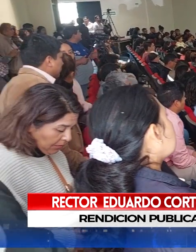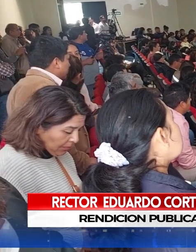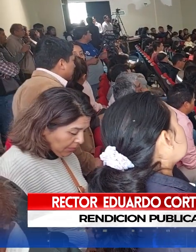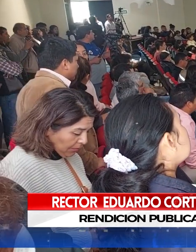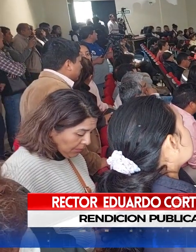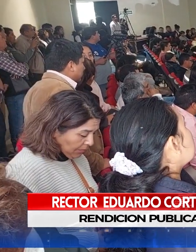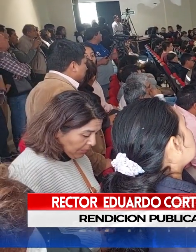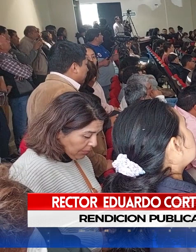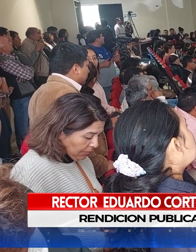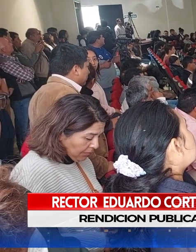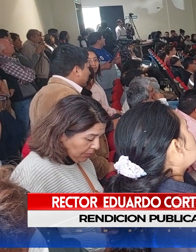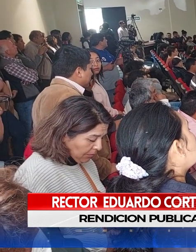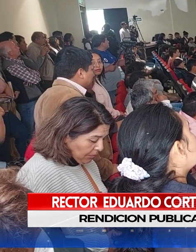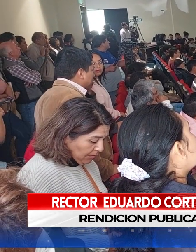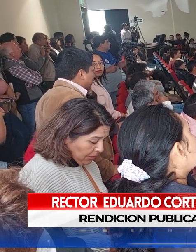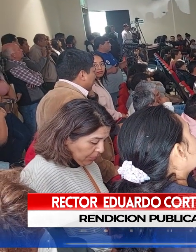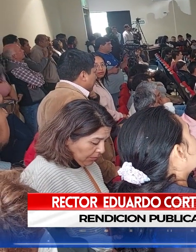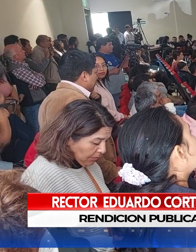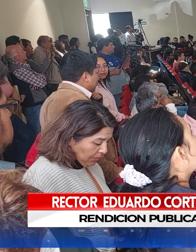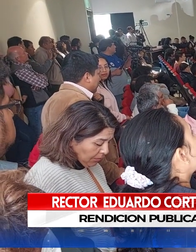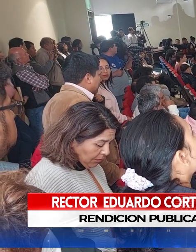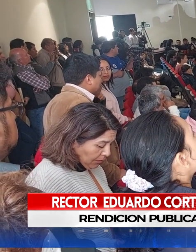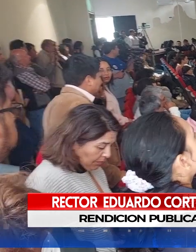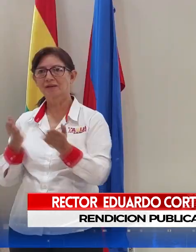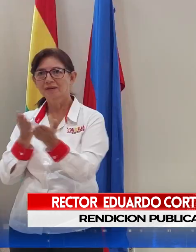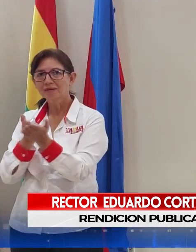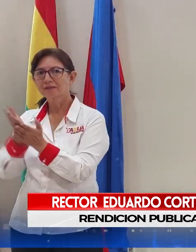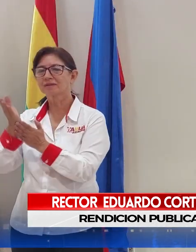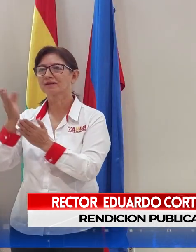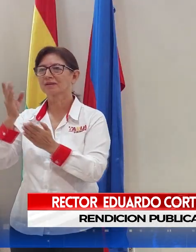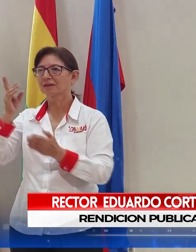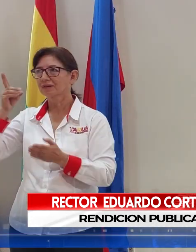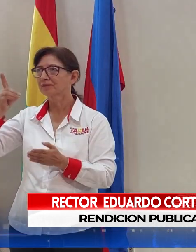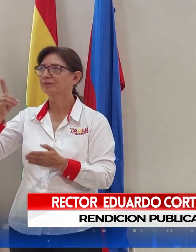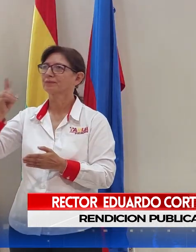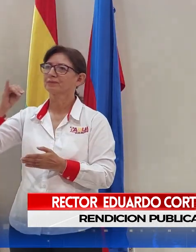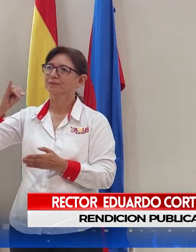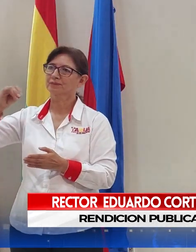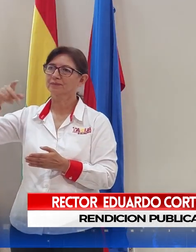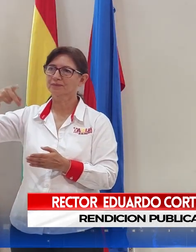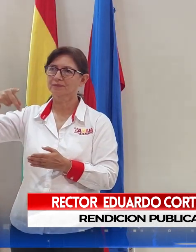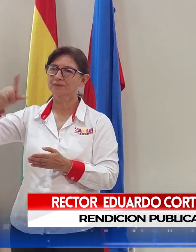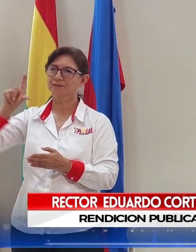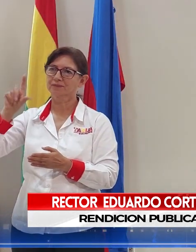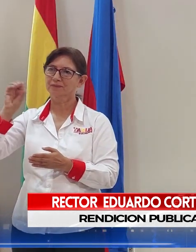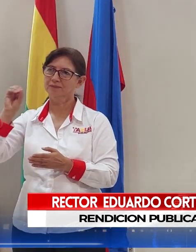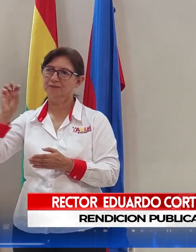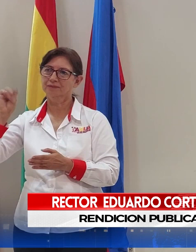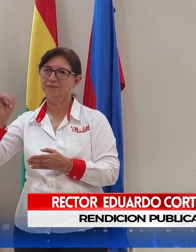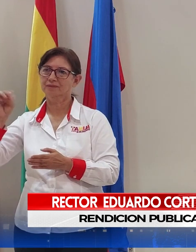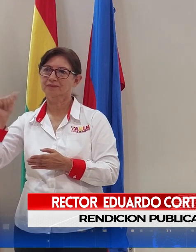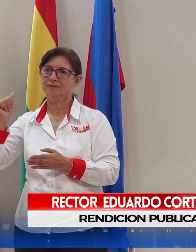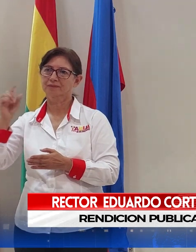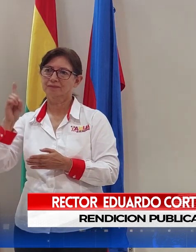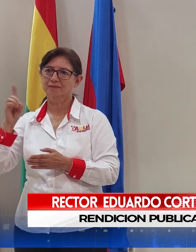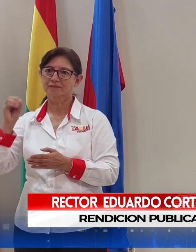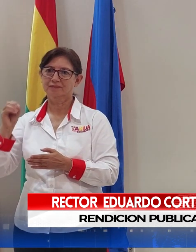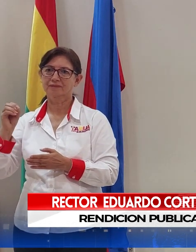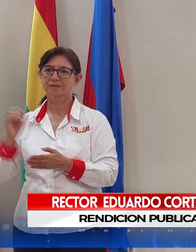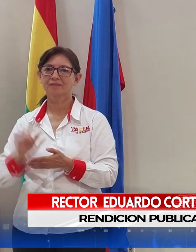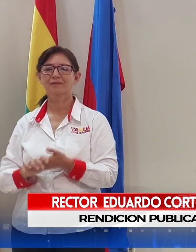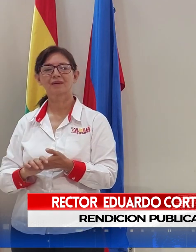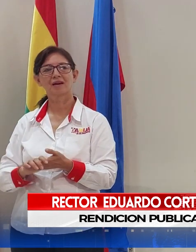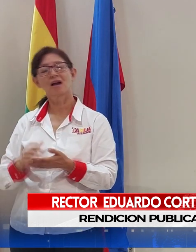modalidad de graduación vía diplomados. Y si alguien nos quiere proponer a ustedes otras modalidades, con